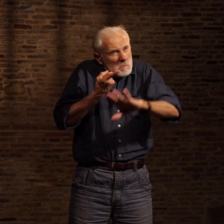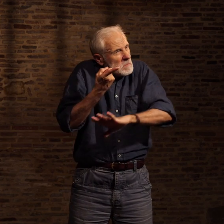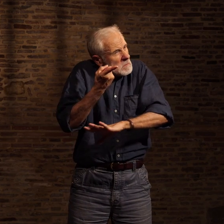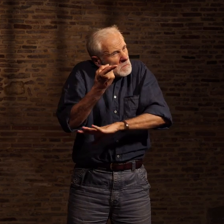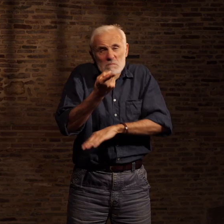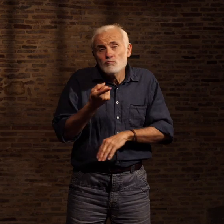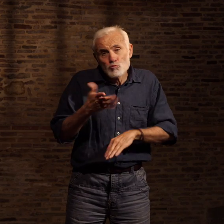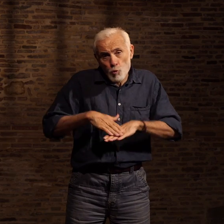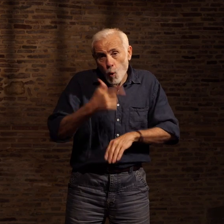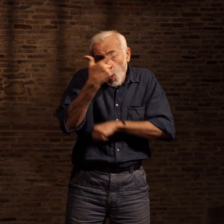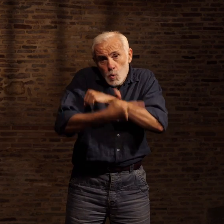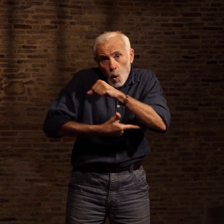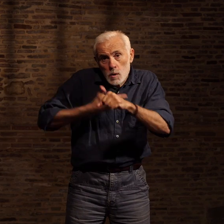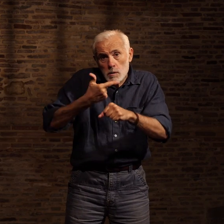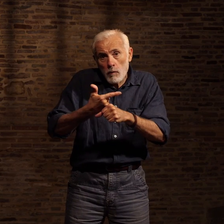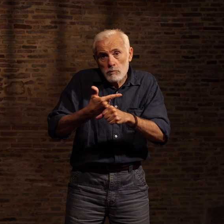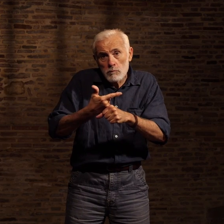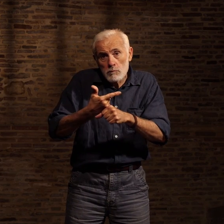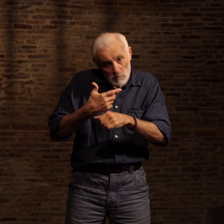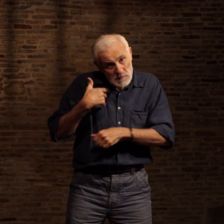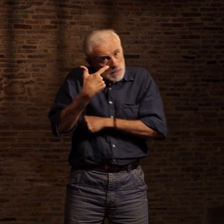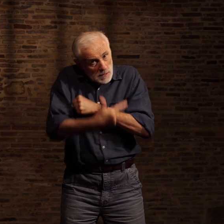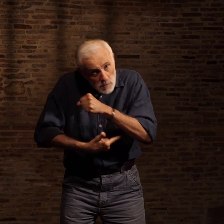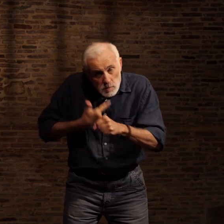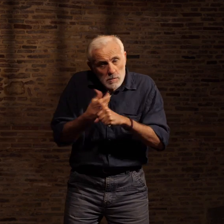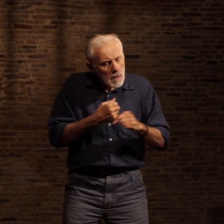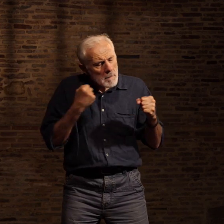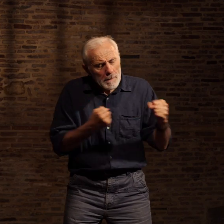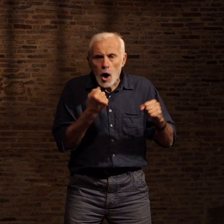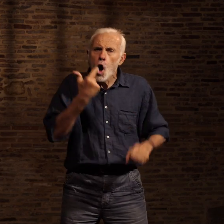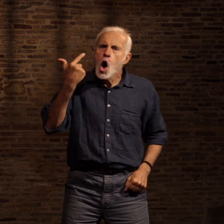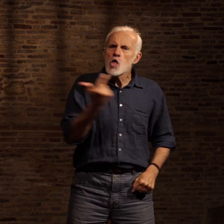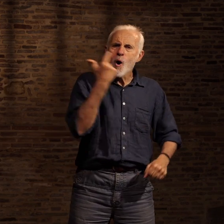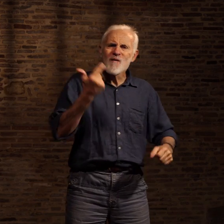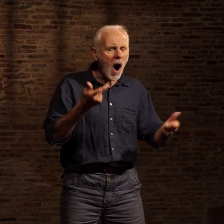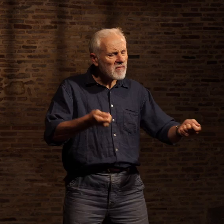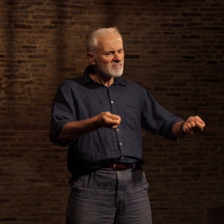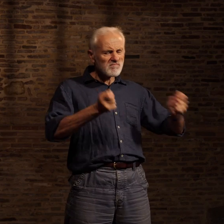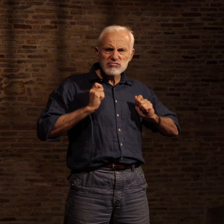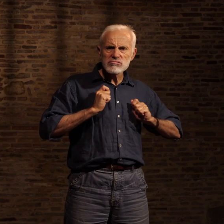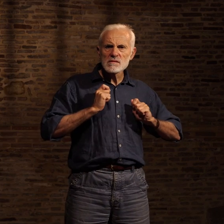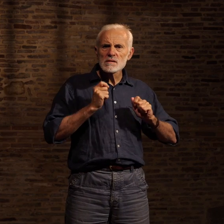deux bonnes années avaient filé, durant lesquelles j'ai remporté deux fois le titre de champion européen des super légers.